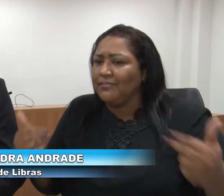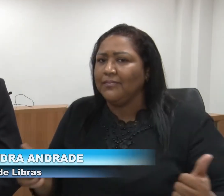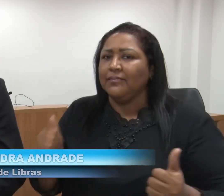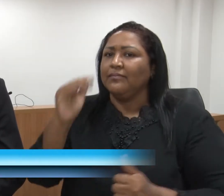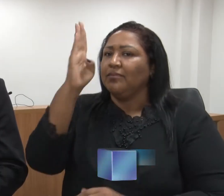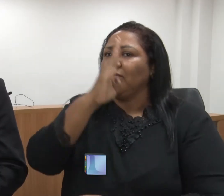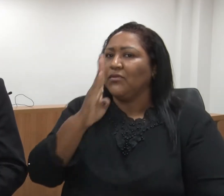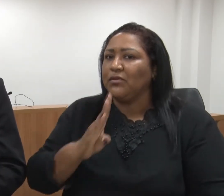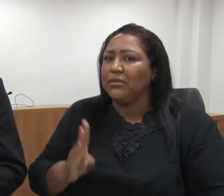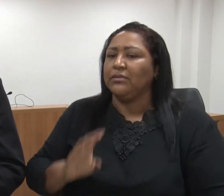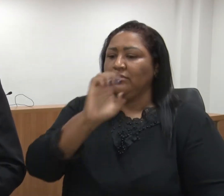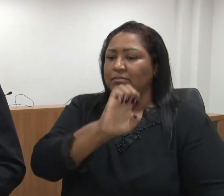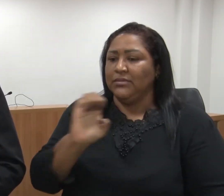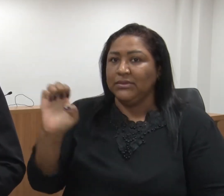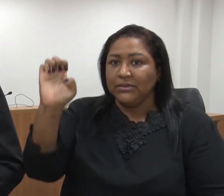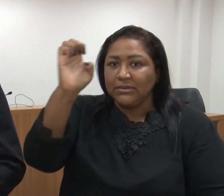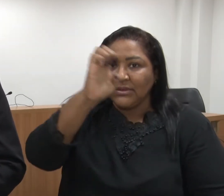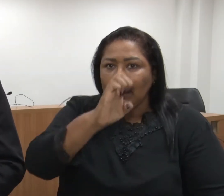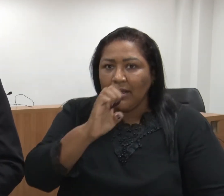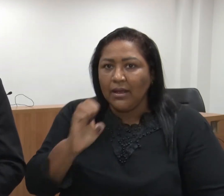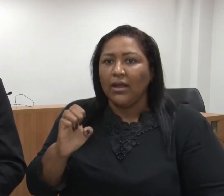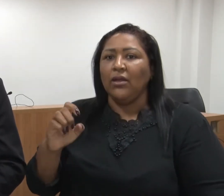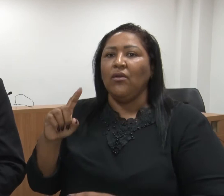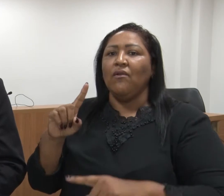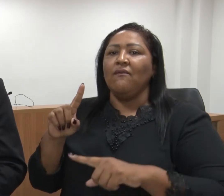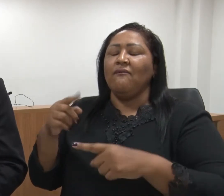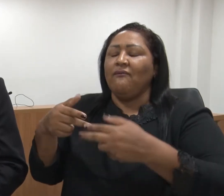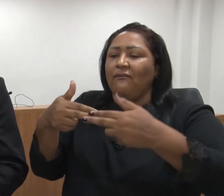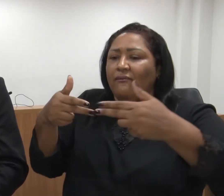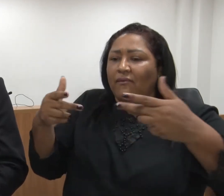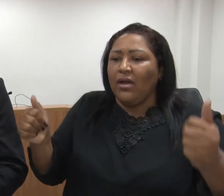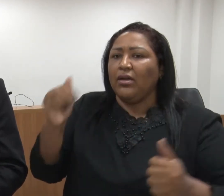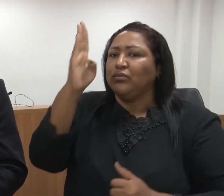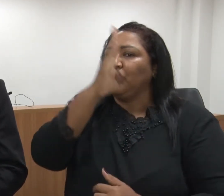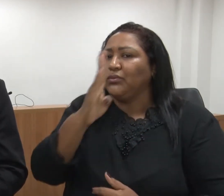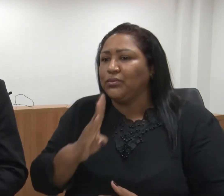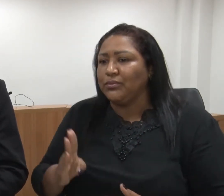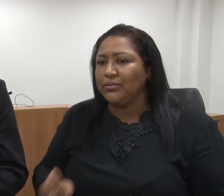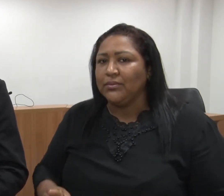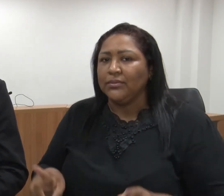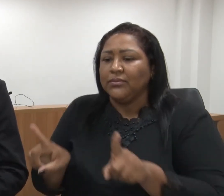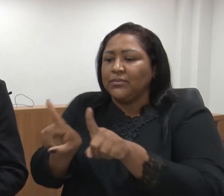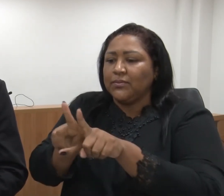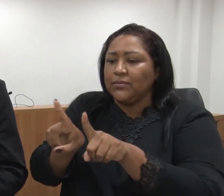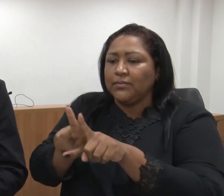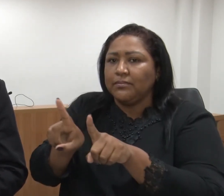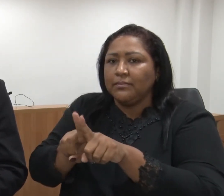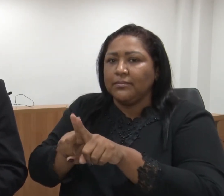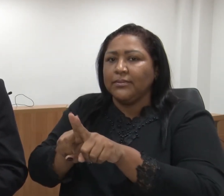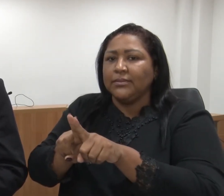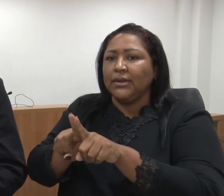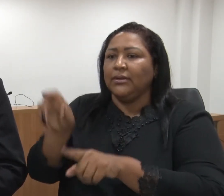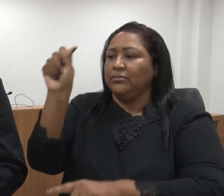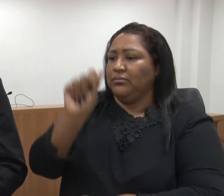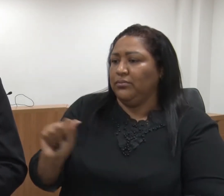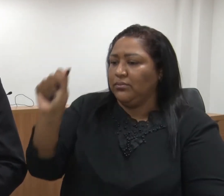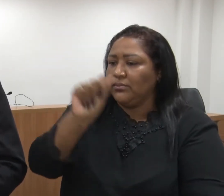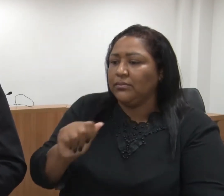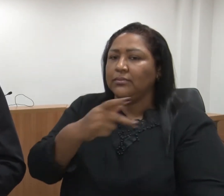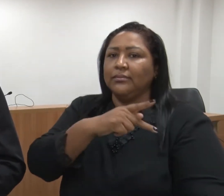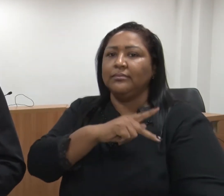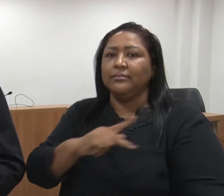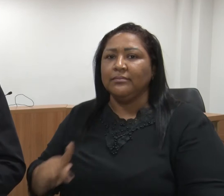representantes de estados como Ceará, Minas Gerais, e diversos presidentes de associações municipais do estado.